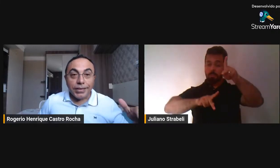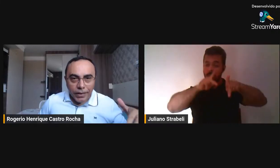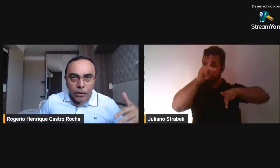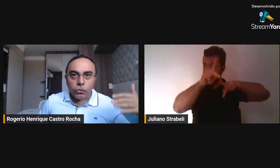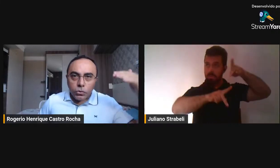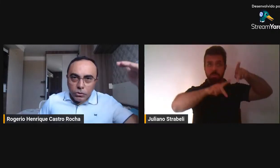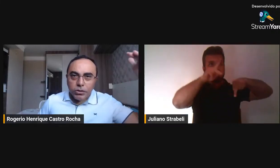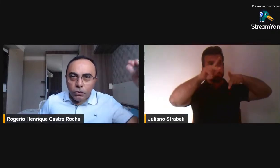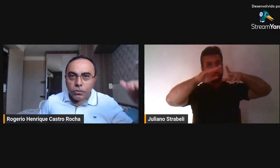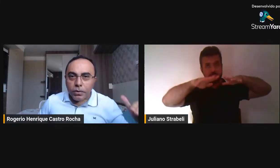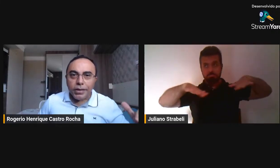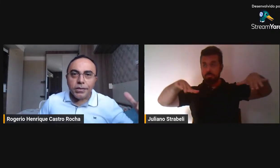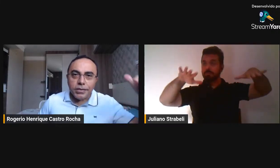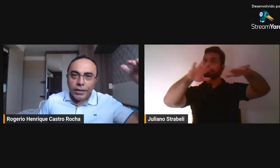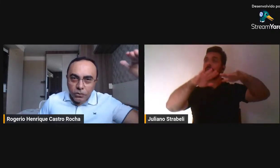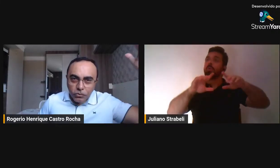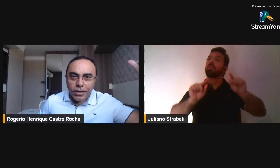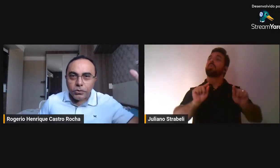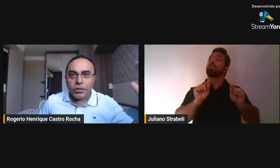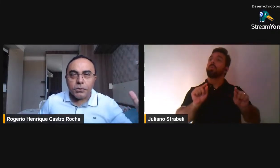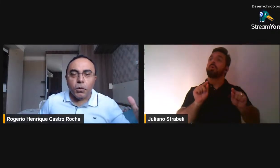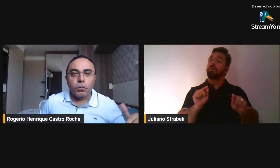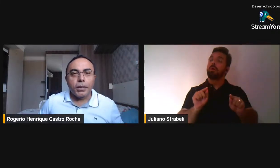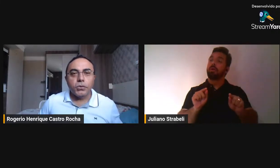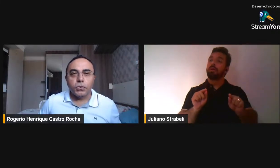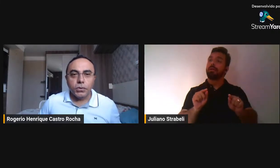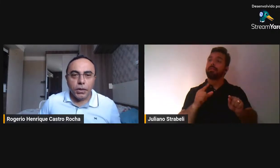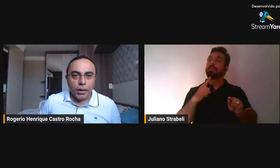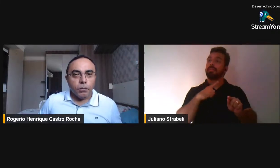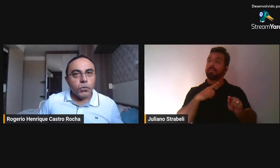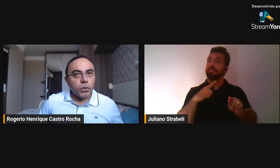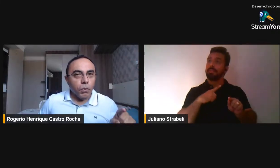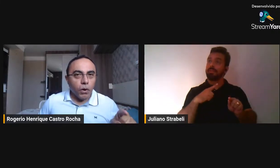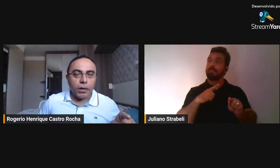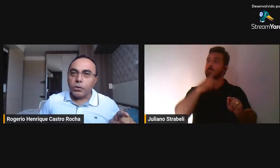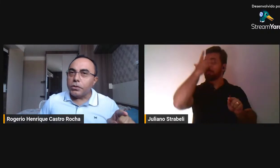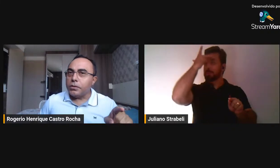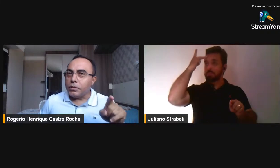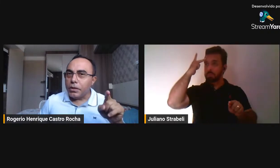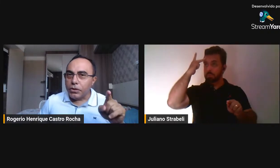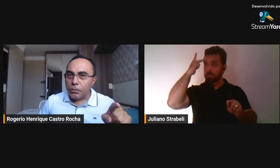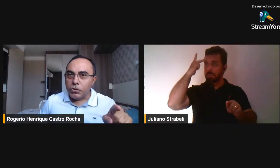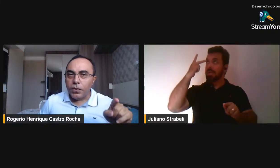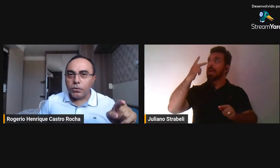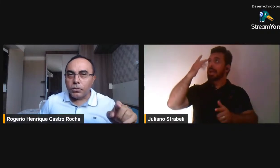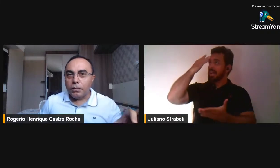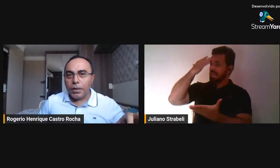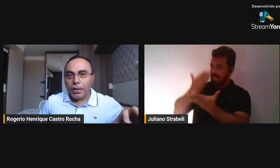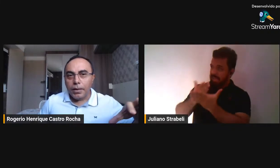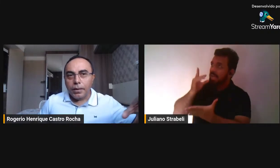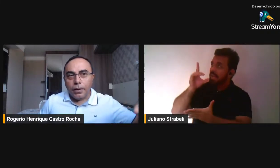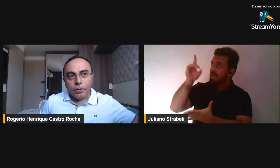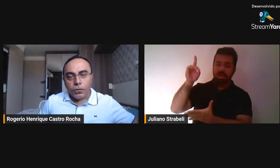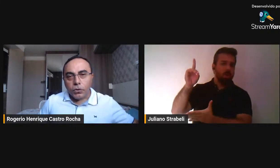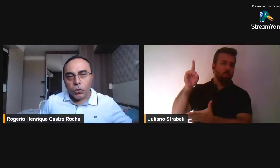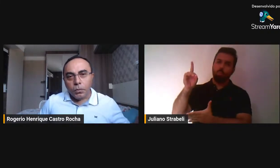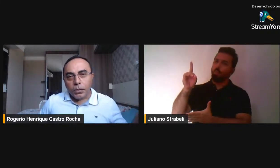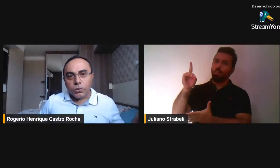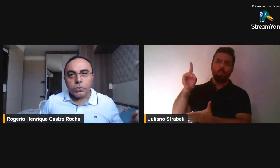os ateus estão crescendo dentro das populações, muito embora nós estejamos vendo também